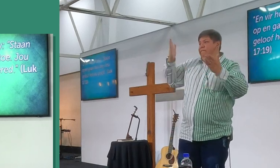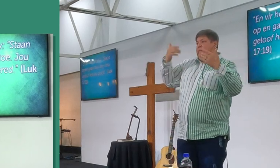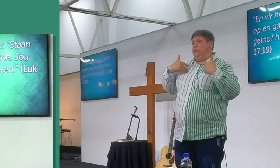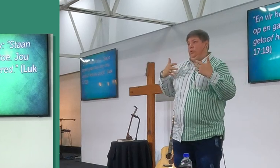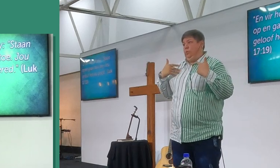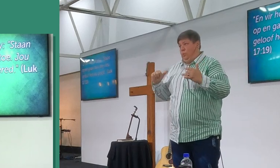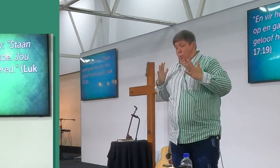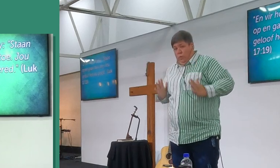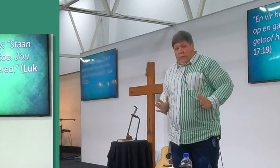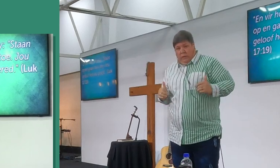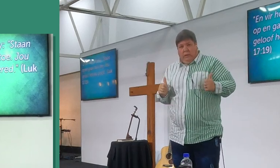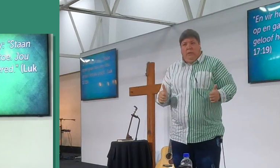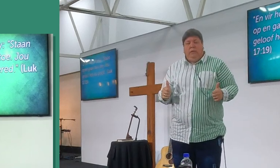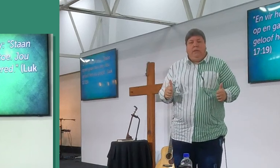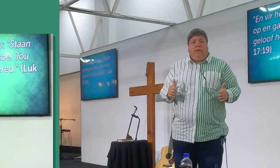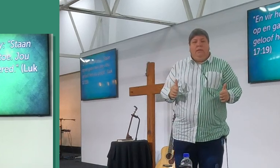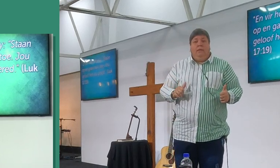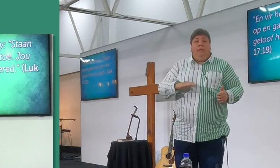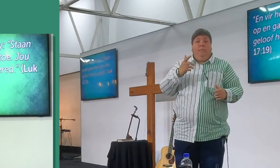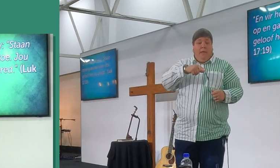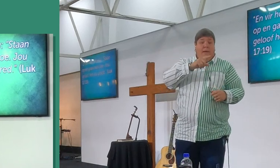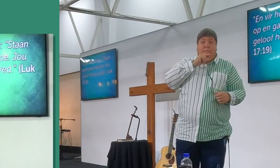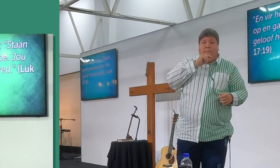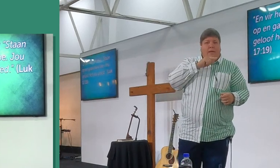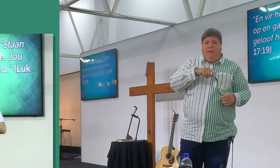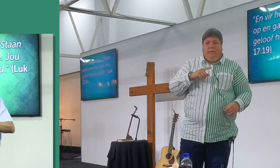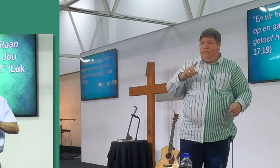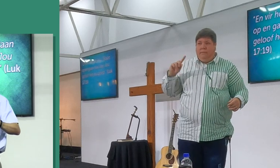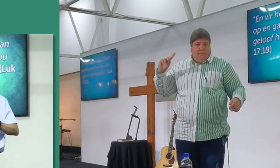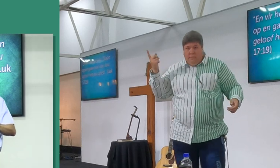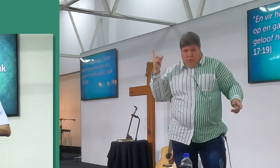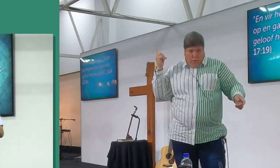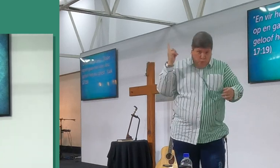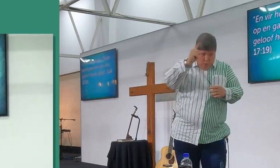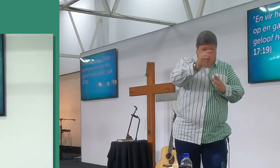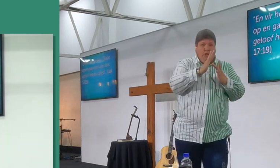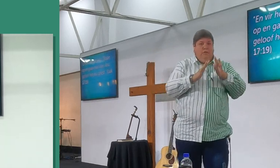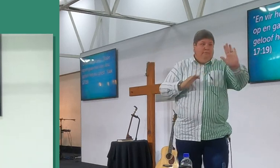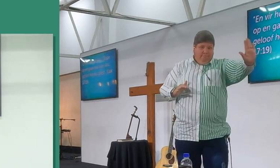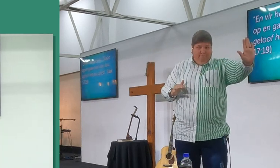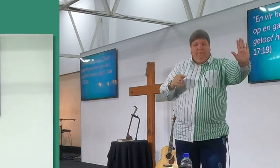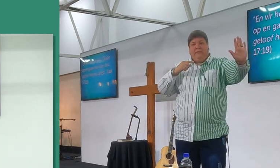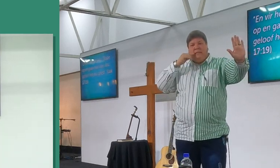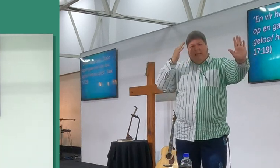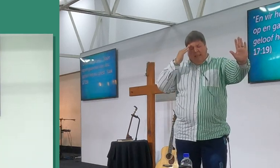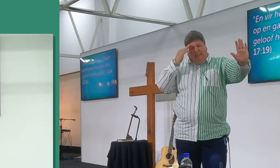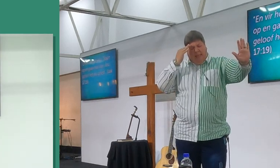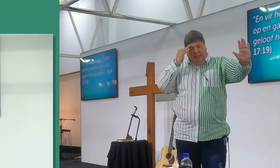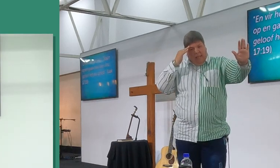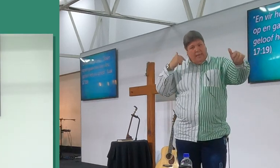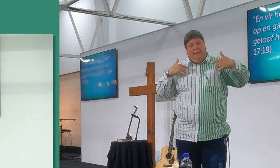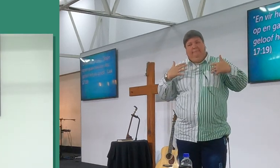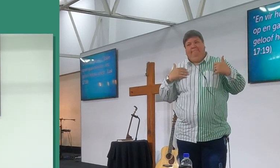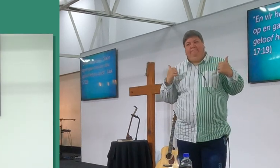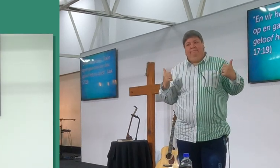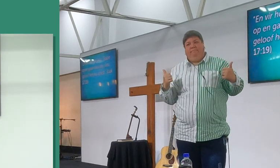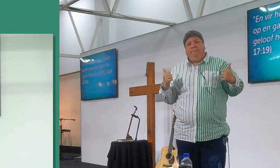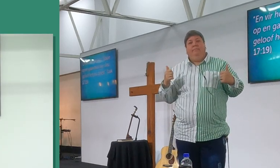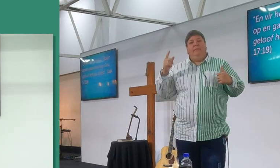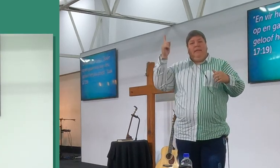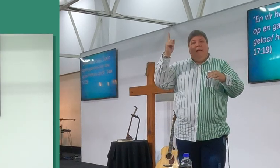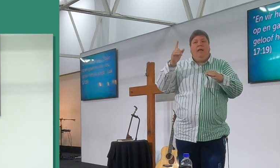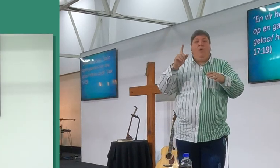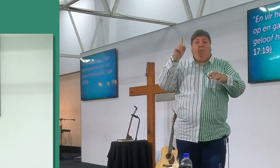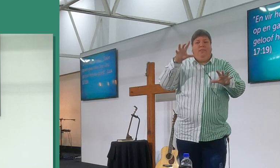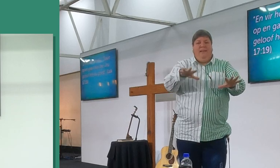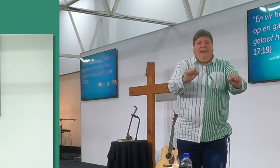terwyl hulle nog nie gezond is nie, maar hierdie man, stap hier extra mile, hy kom terug na die Heere Jesus toe, en hy krij meer as geneesing daar die dag, hy krij